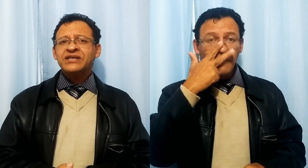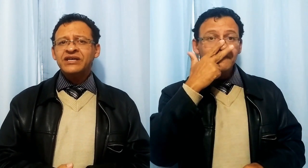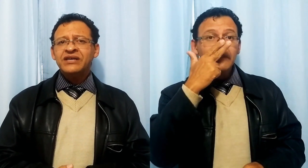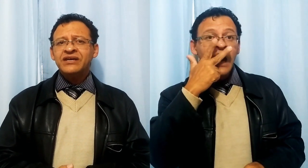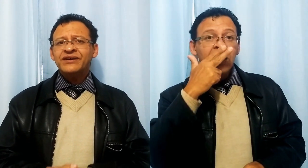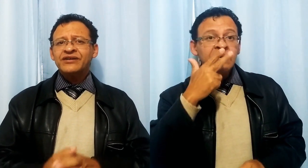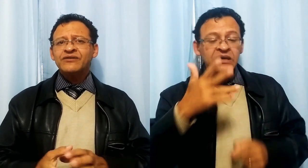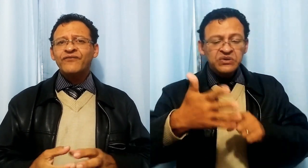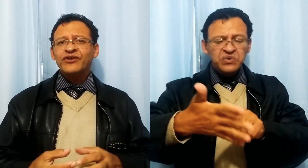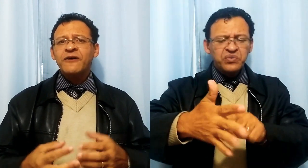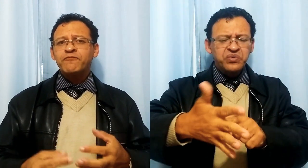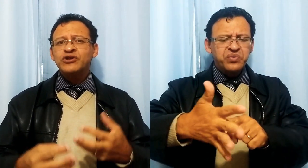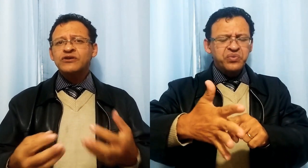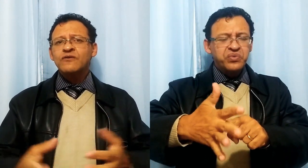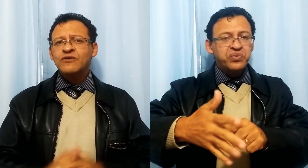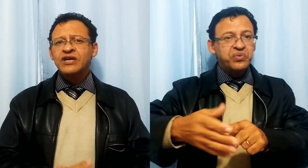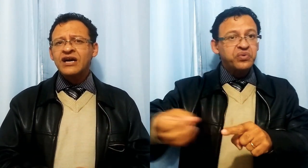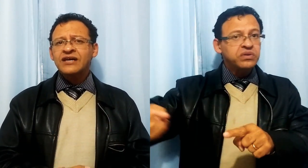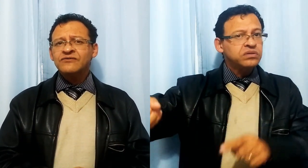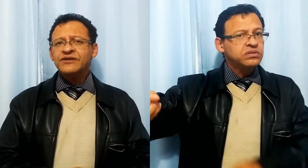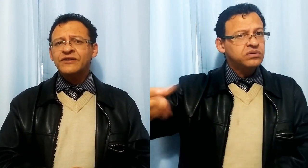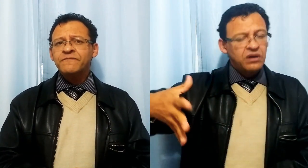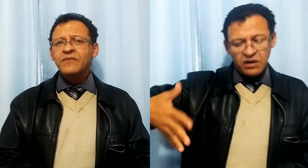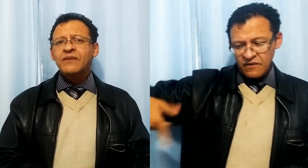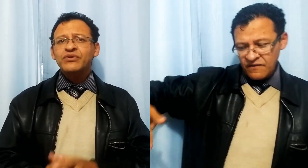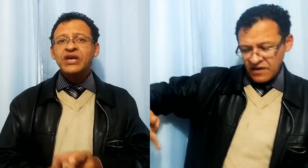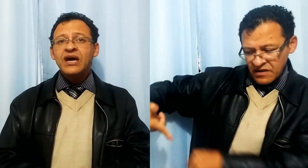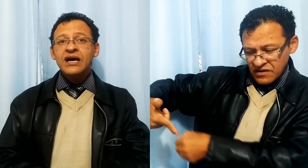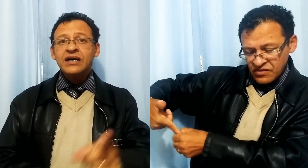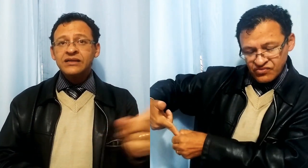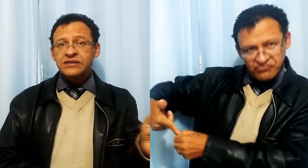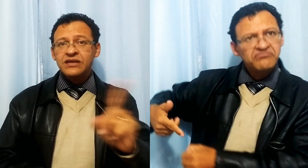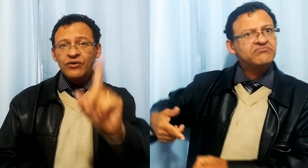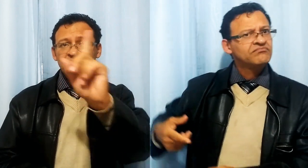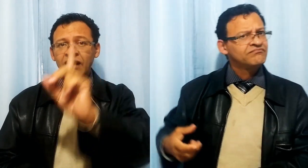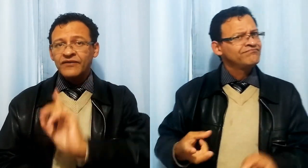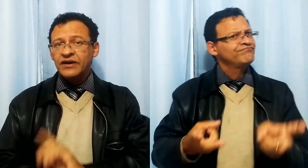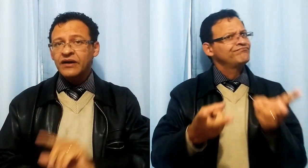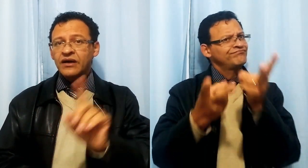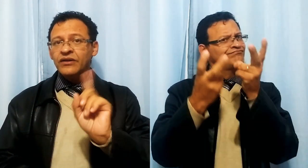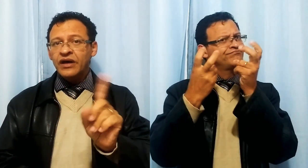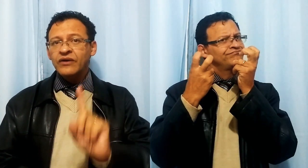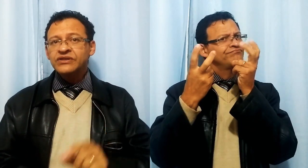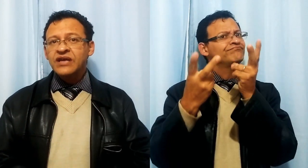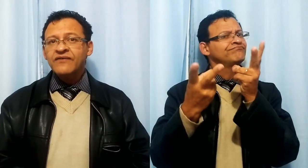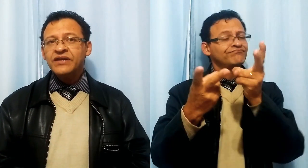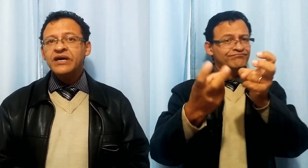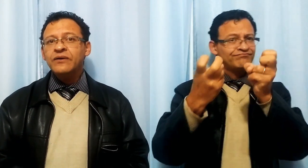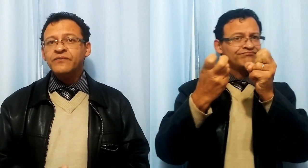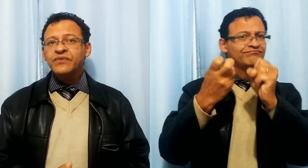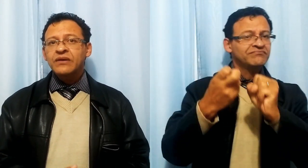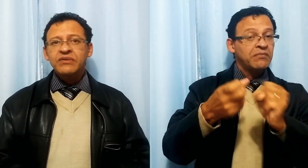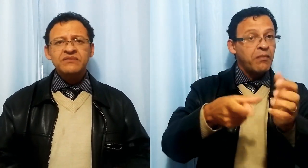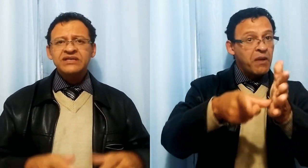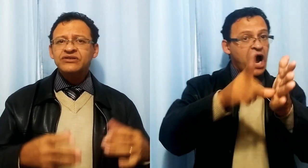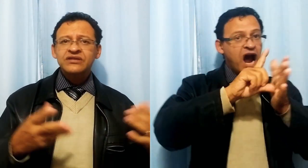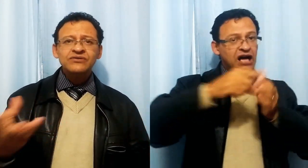isso foi depois que eu coloquei a gasolina, porque antes não estava, não estava não, pelo menos não